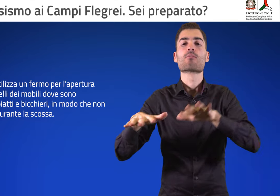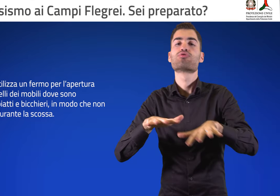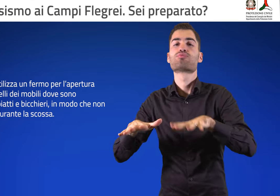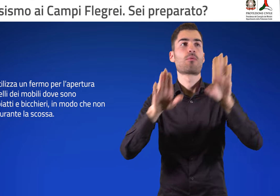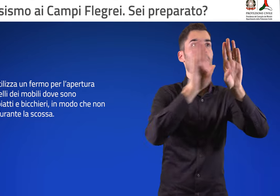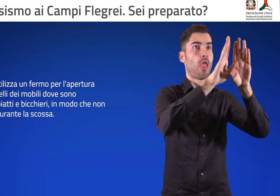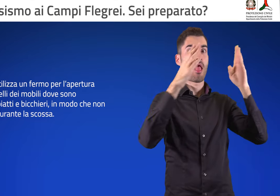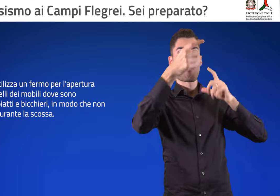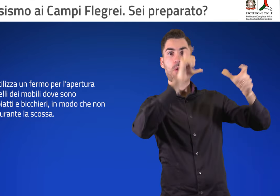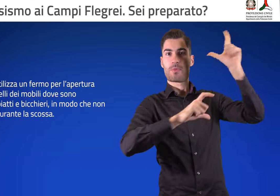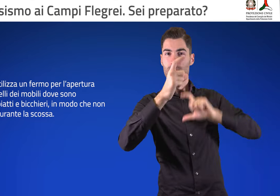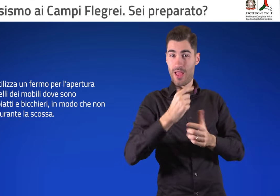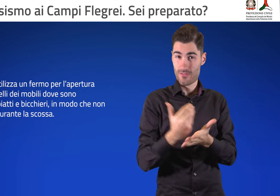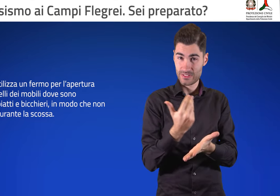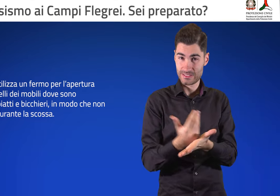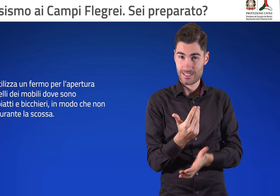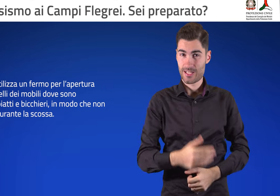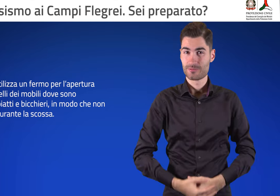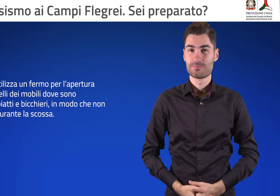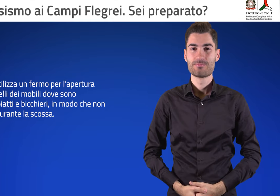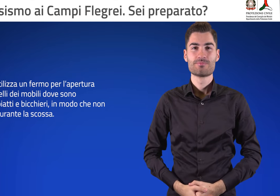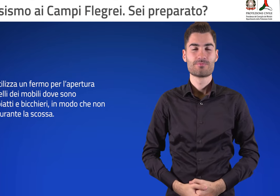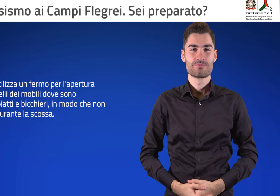modo che non si aprano durante la scossa.